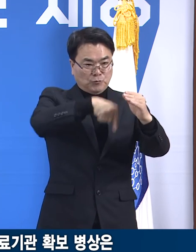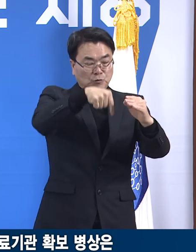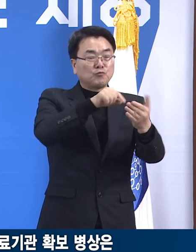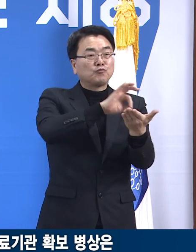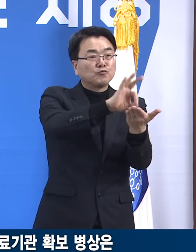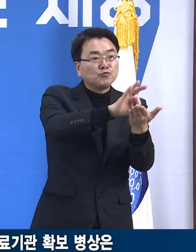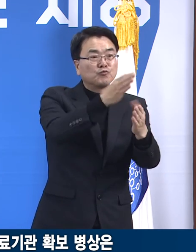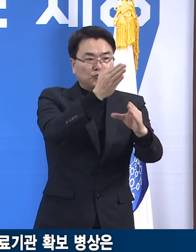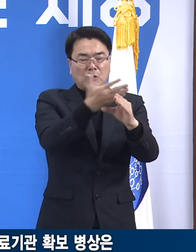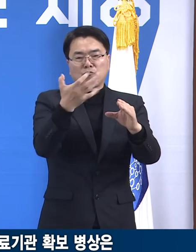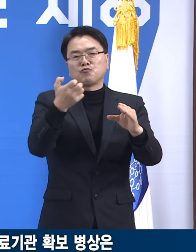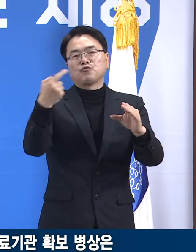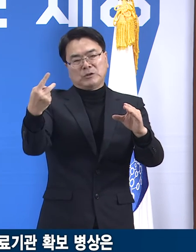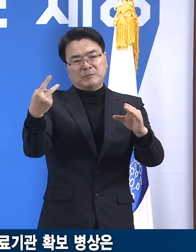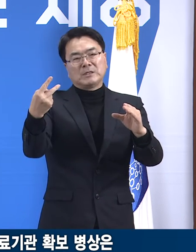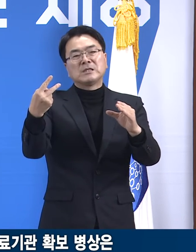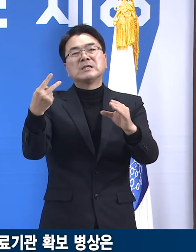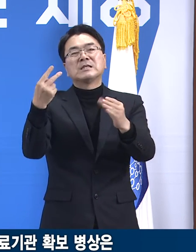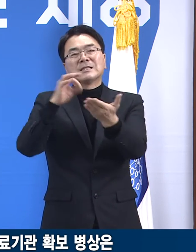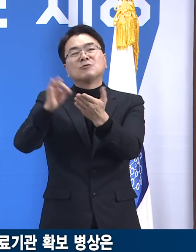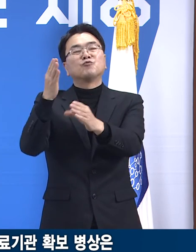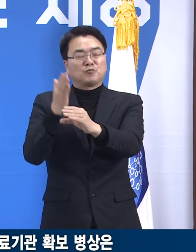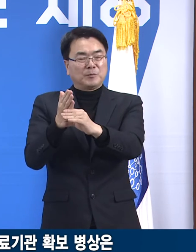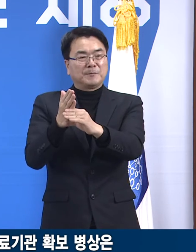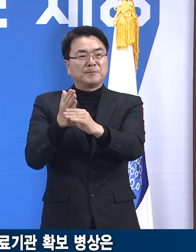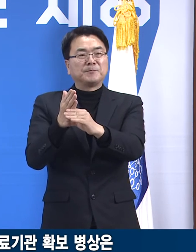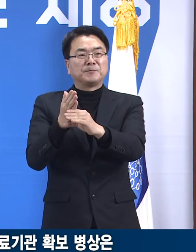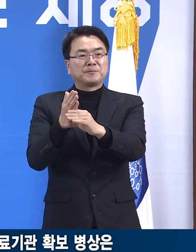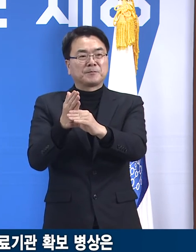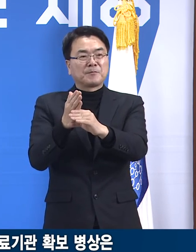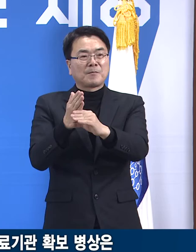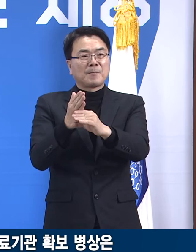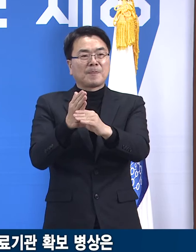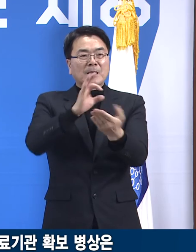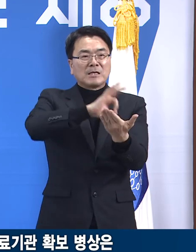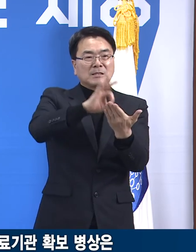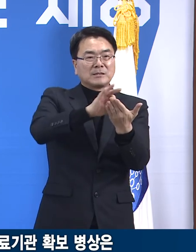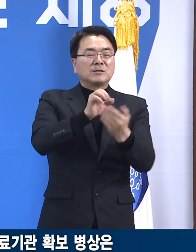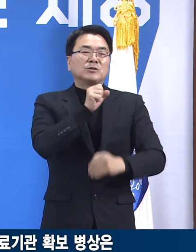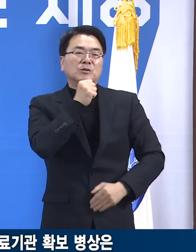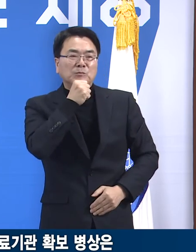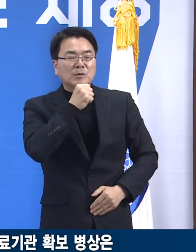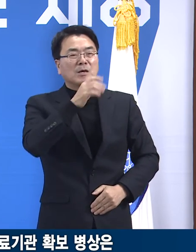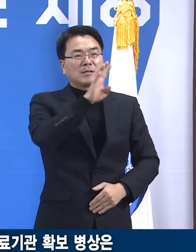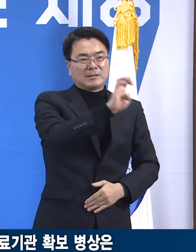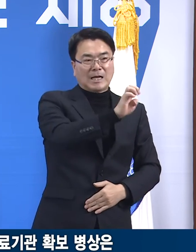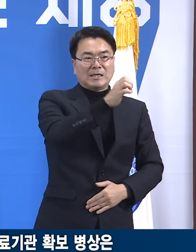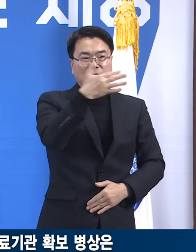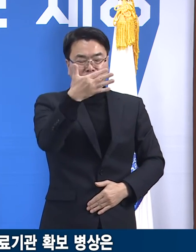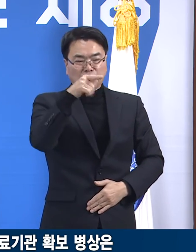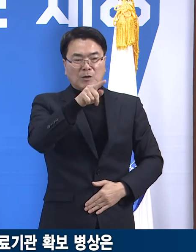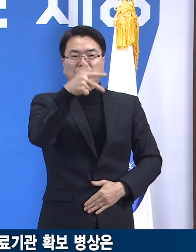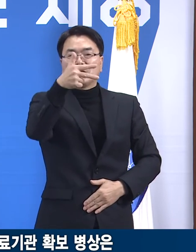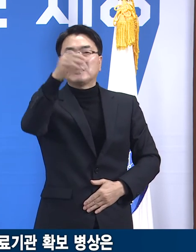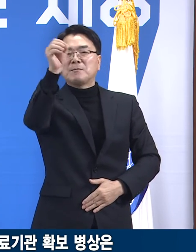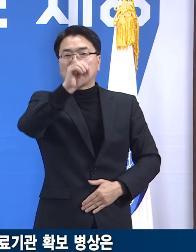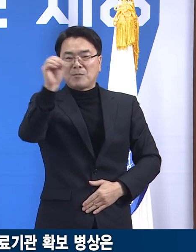이 중 92개를 사용하고 있습니다. 현재 가동률은 47.9%입니다.